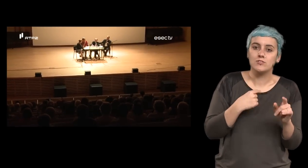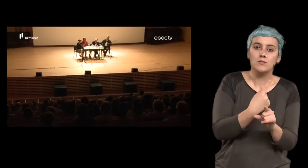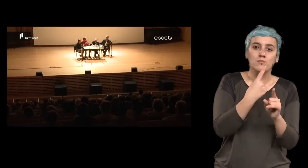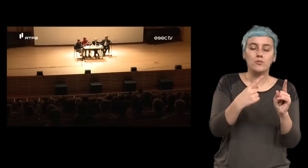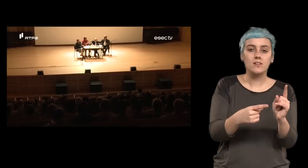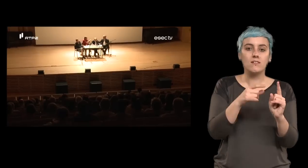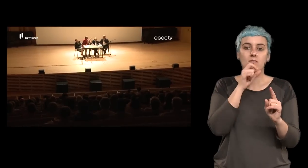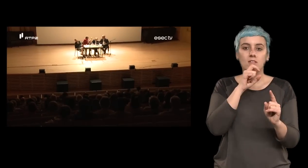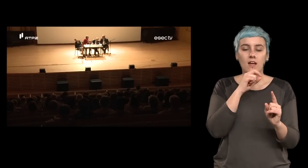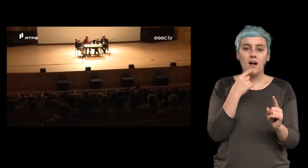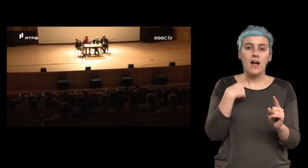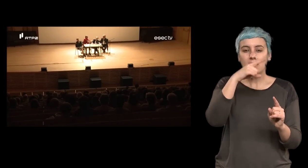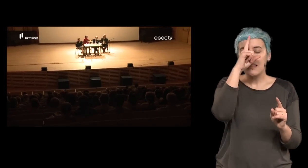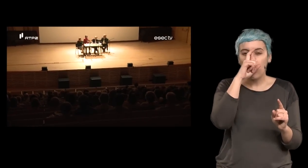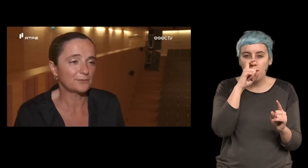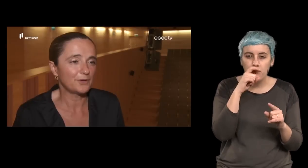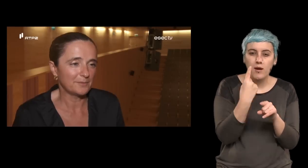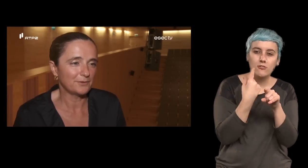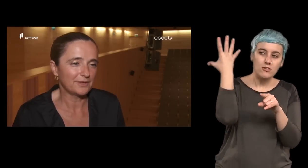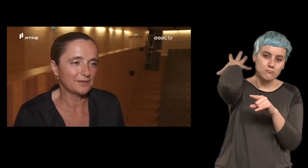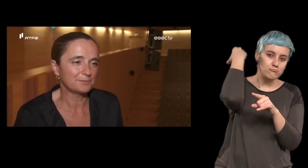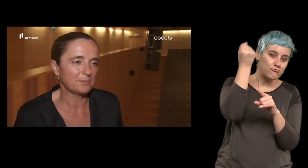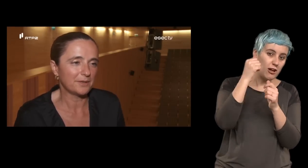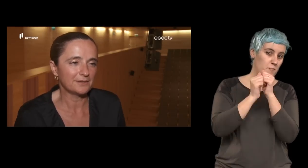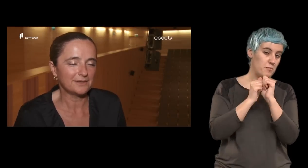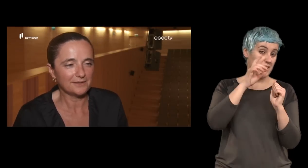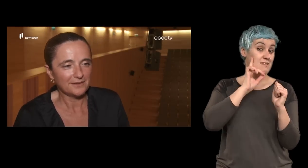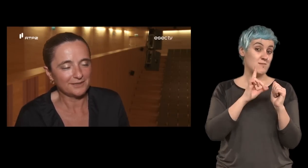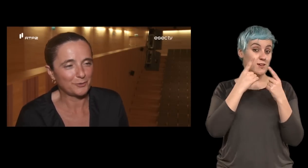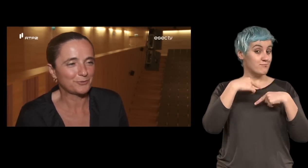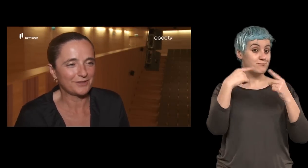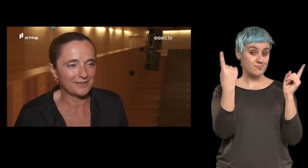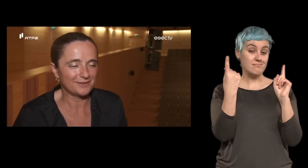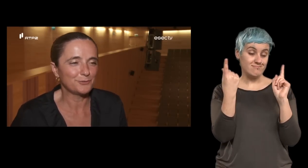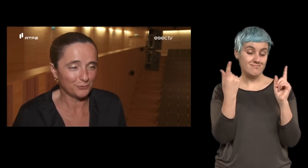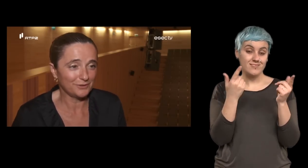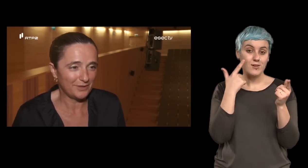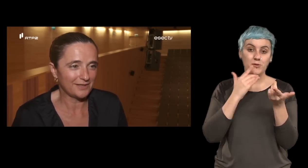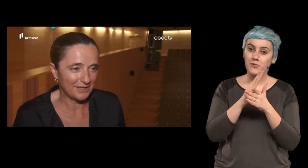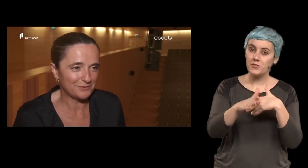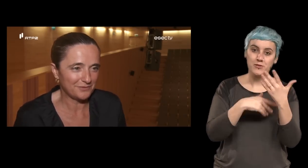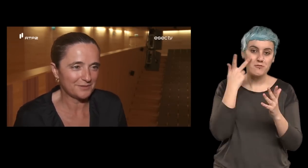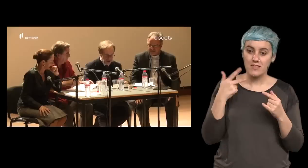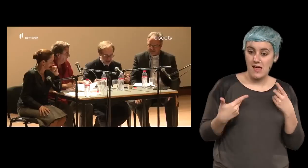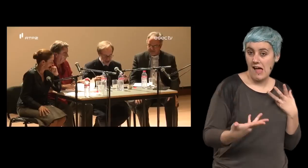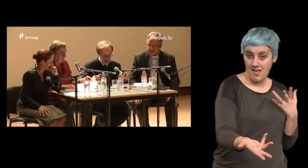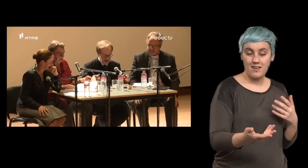trazer até de recuperar de certa forma esse papel e ter a oportunidade de o continuar a viver mas